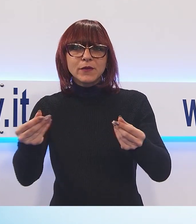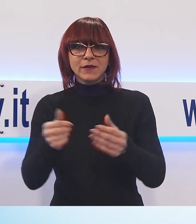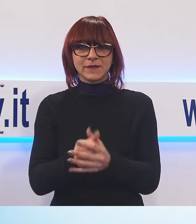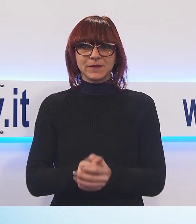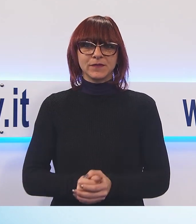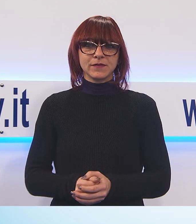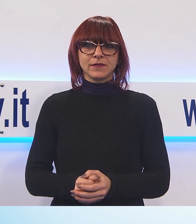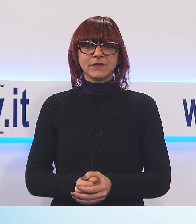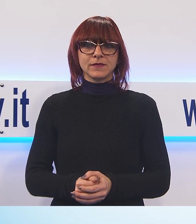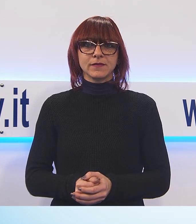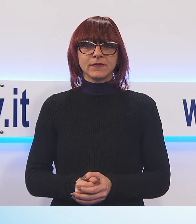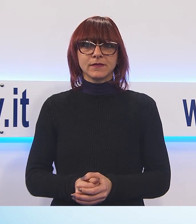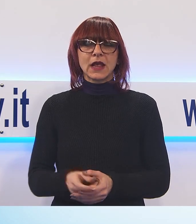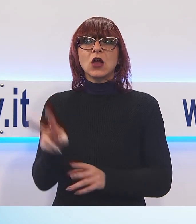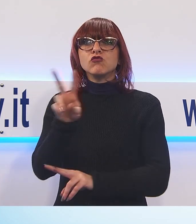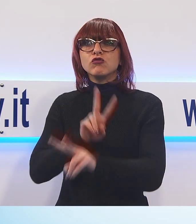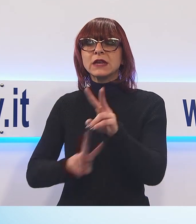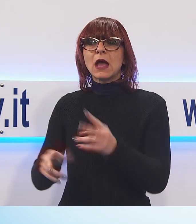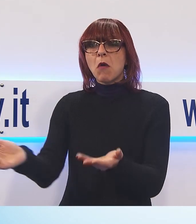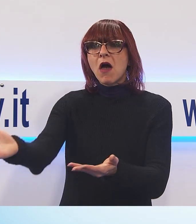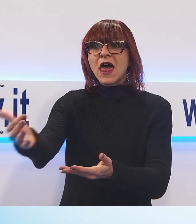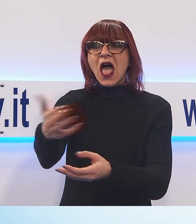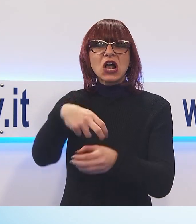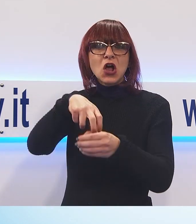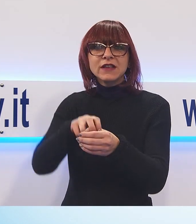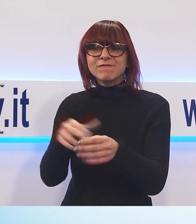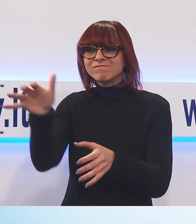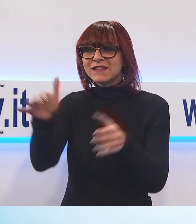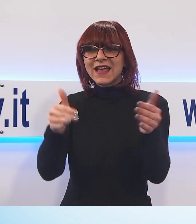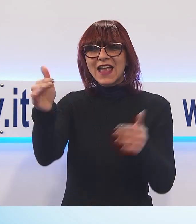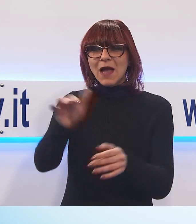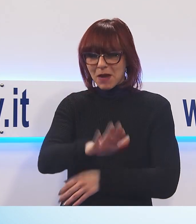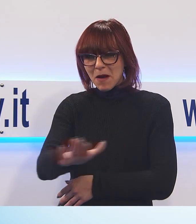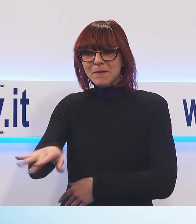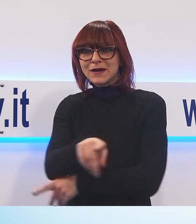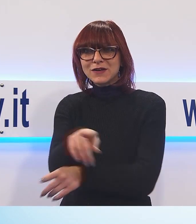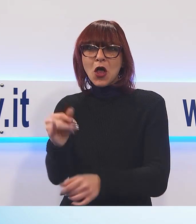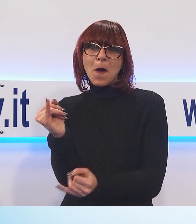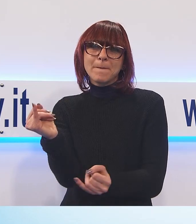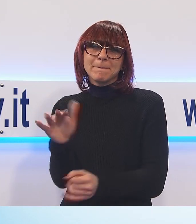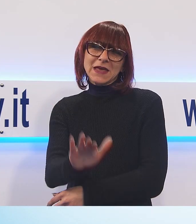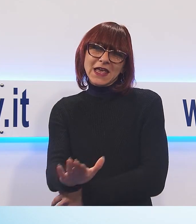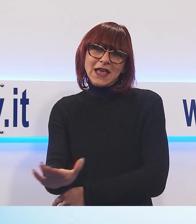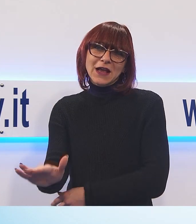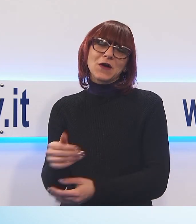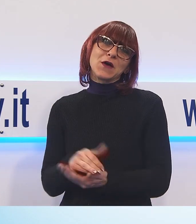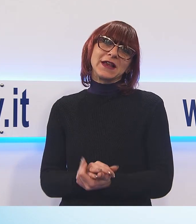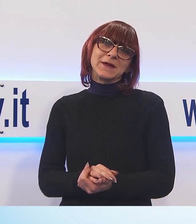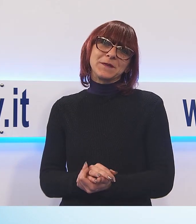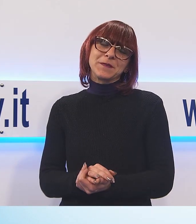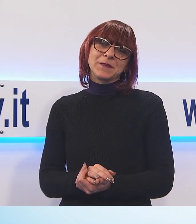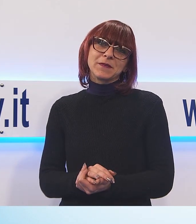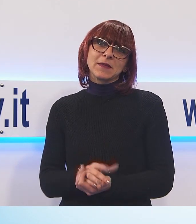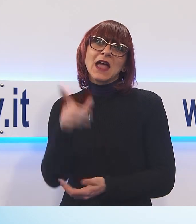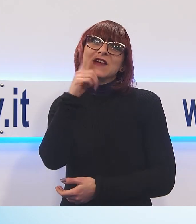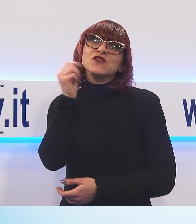raccolta di castagne e chiamando anche i bambini quelli piccoli che si abbiano che i